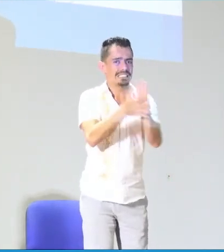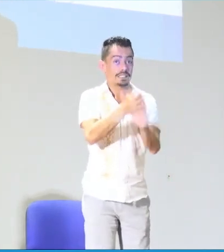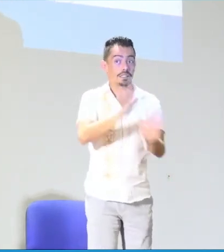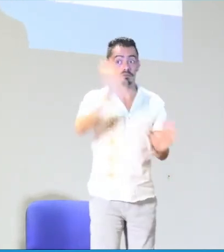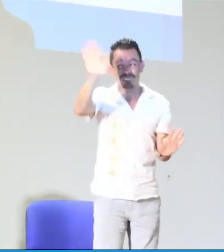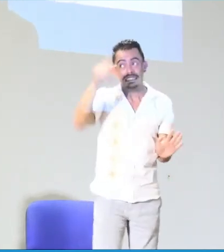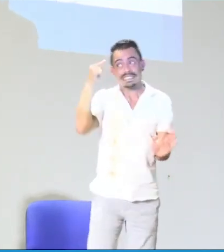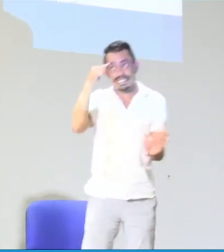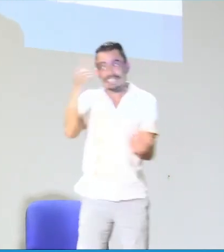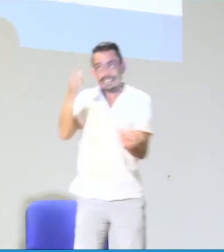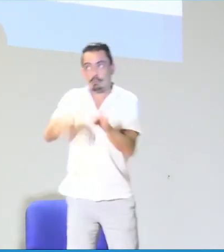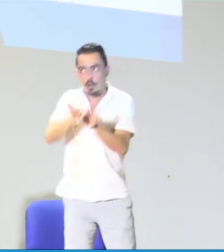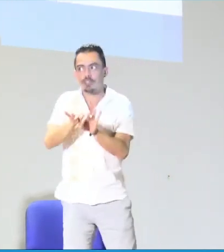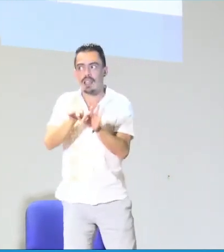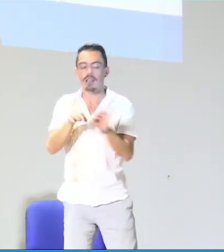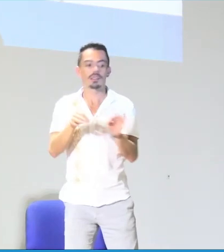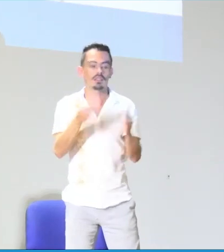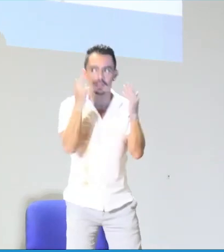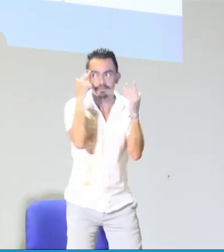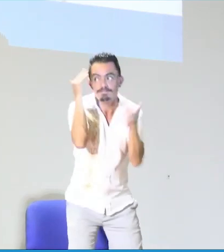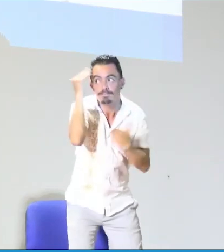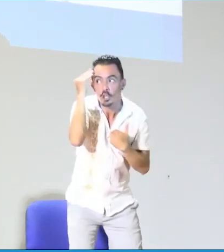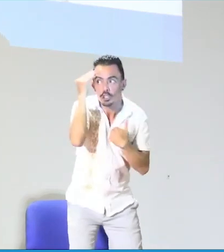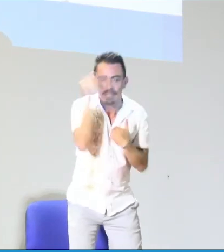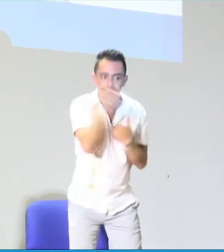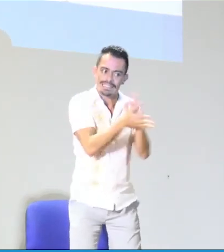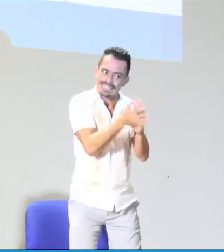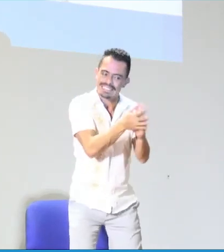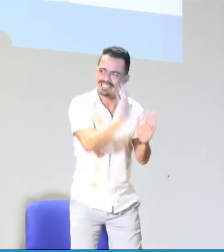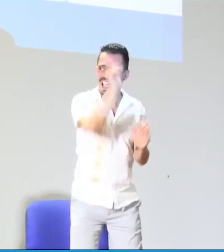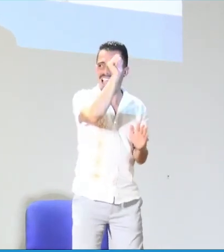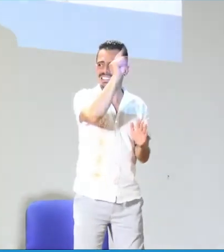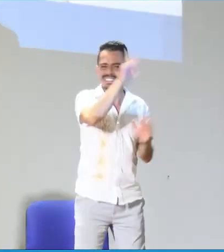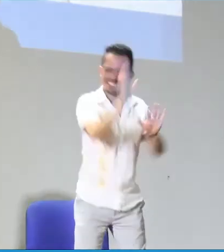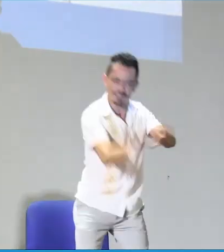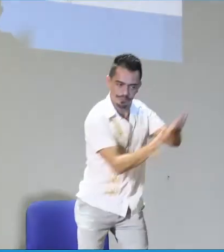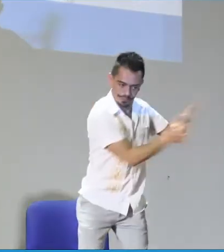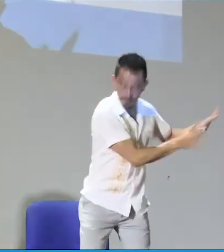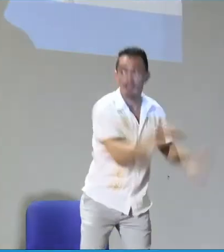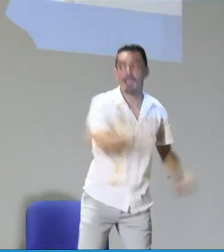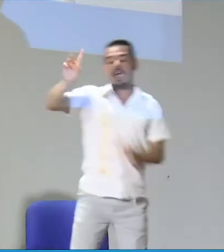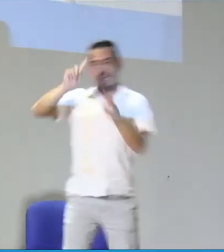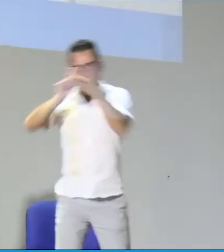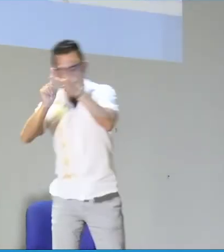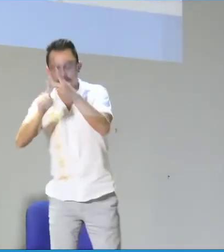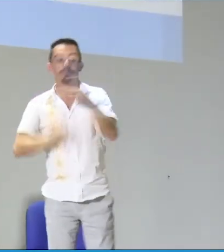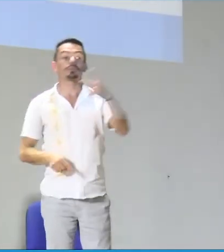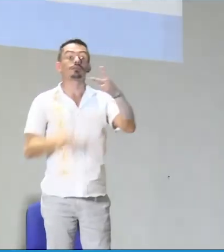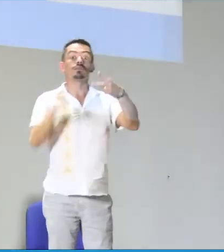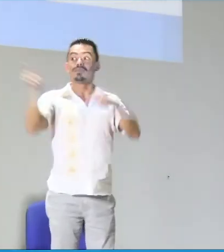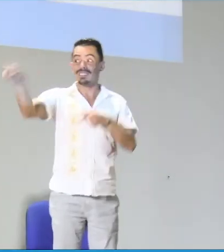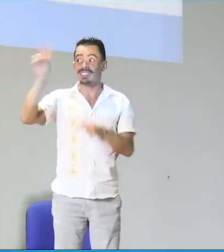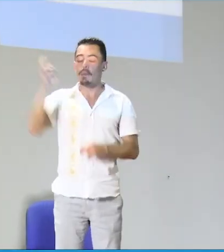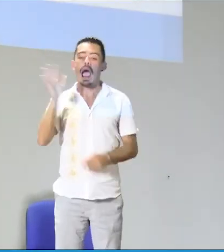a Colombia? Por ejemplo, hay muchos sordos que utilizan el want o la seña de querer en ASL,